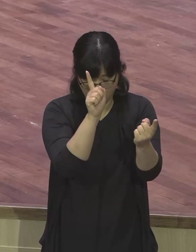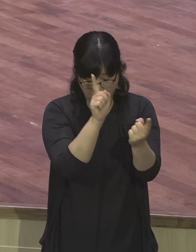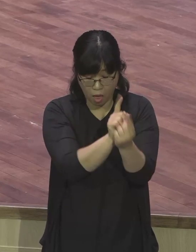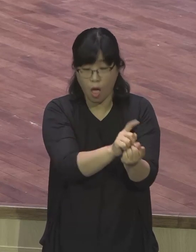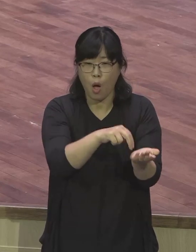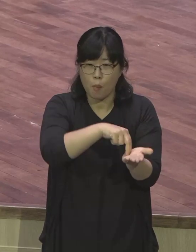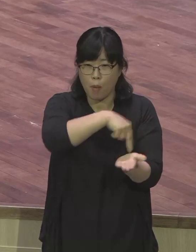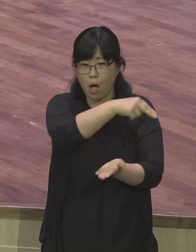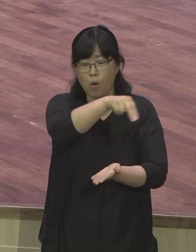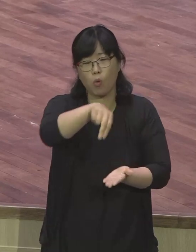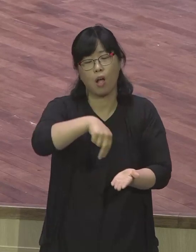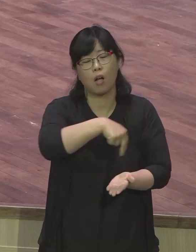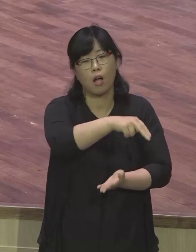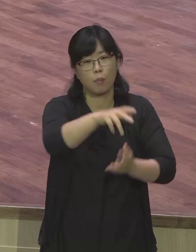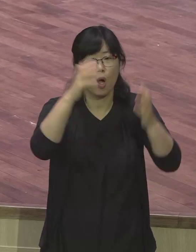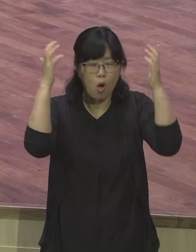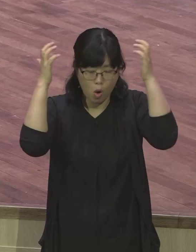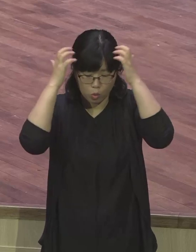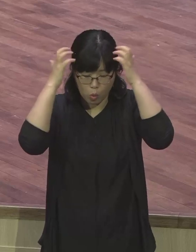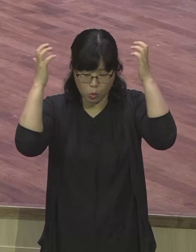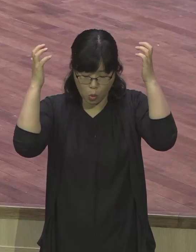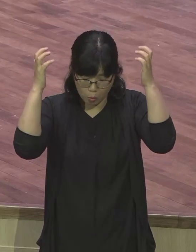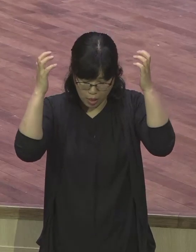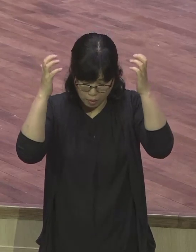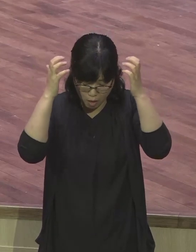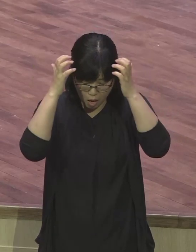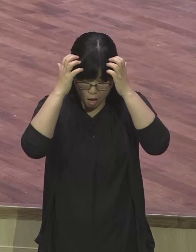방황하며 고통받네